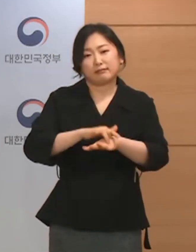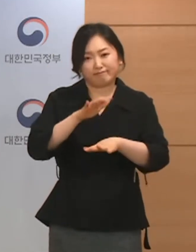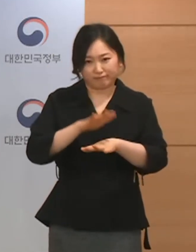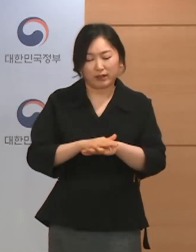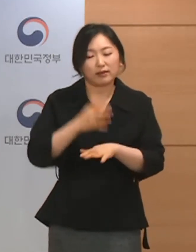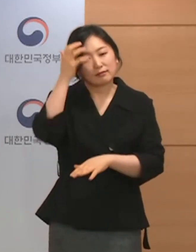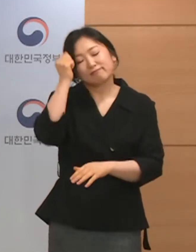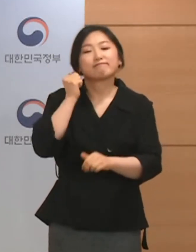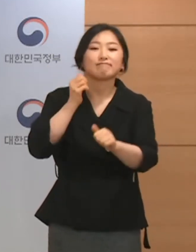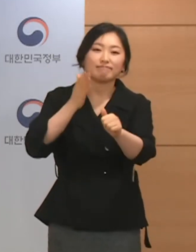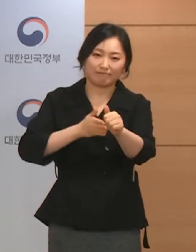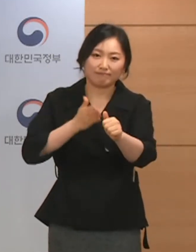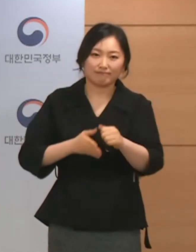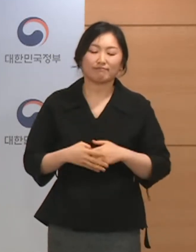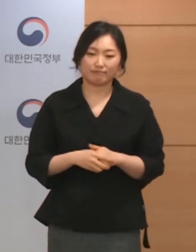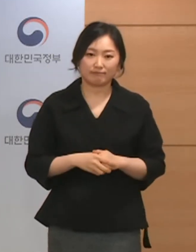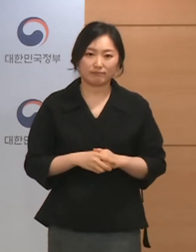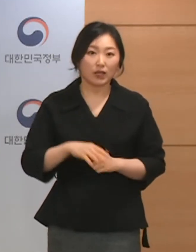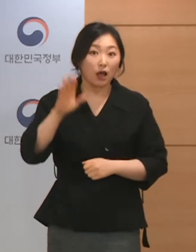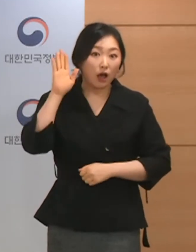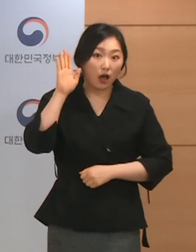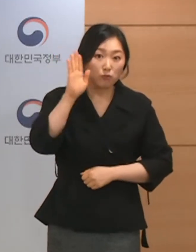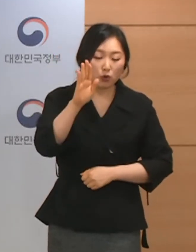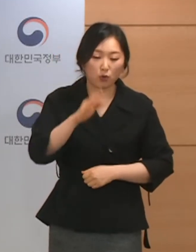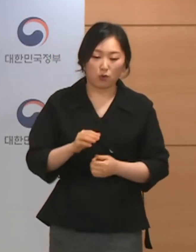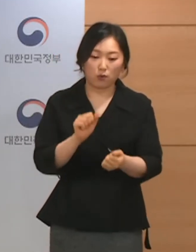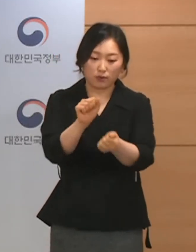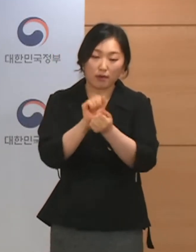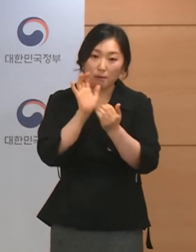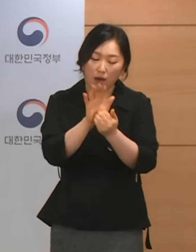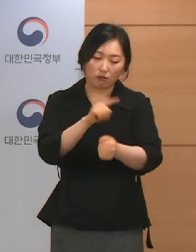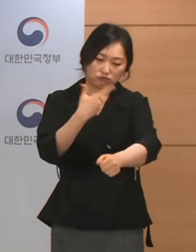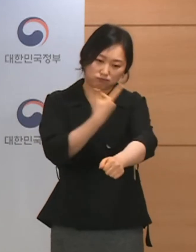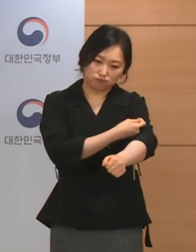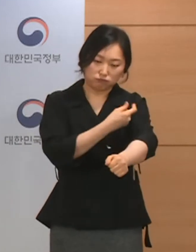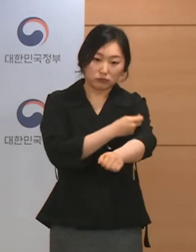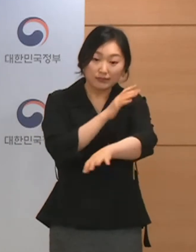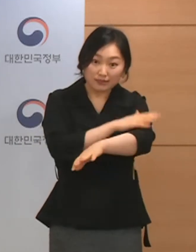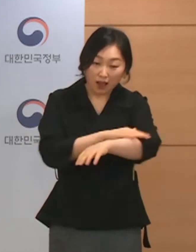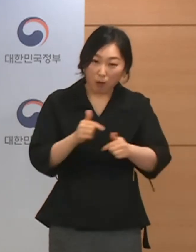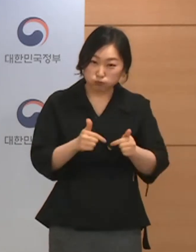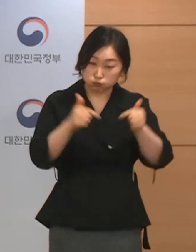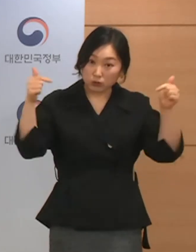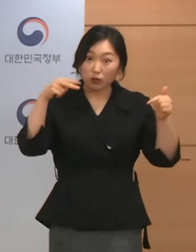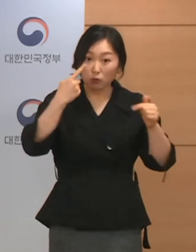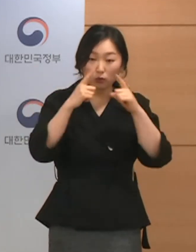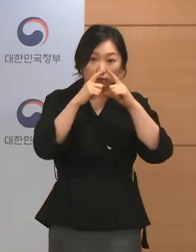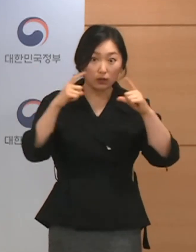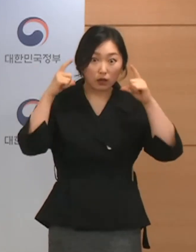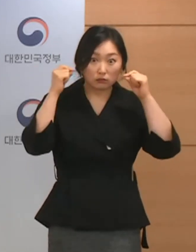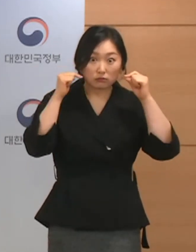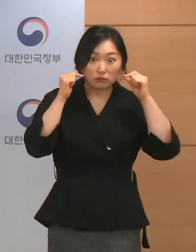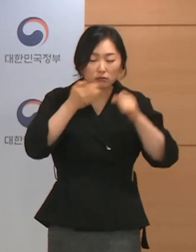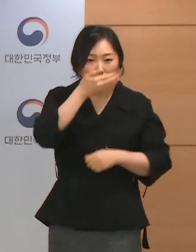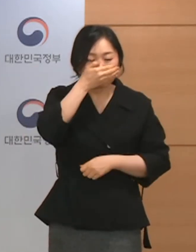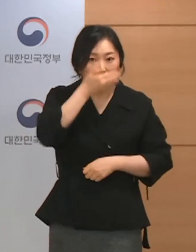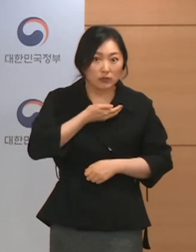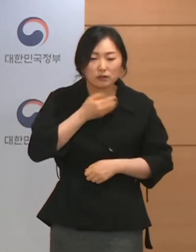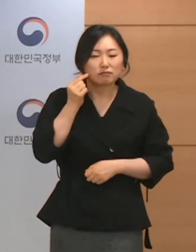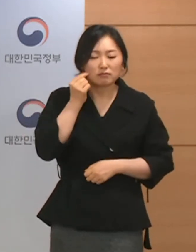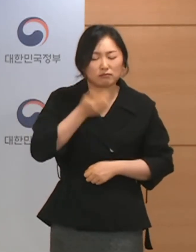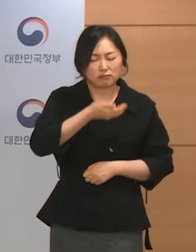주십시오. 앞으로 예방접종이 확대되더라도 마스크 착용은 끝까지 지켜져야 할